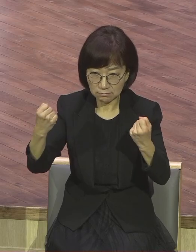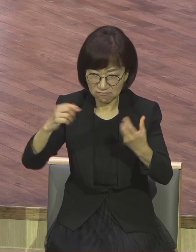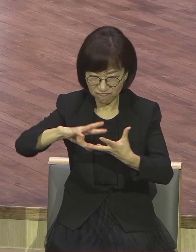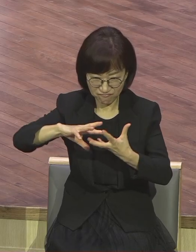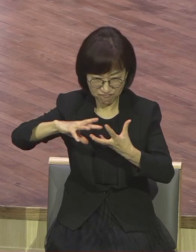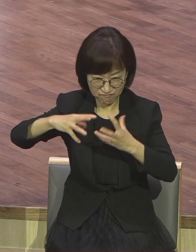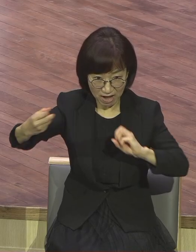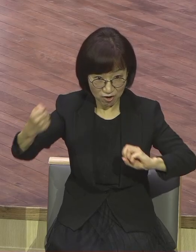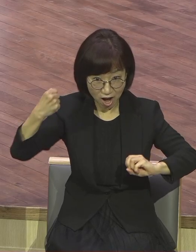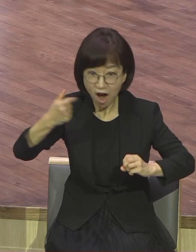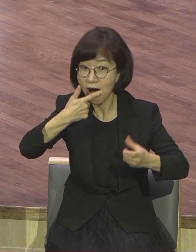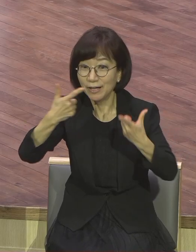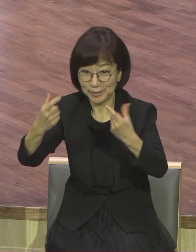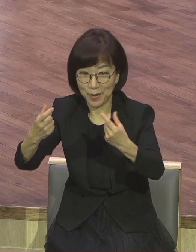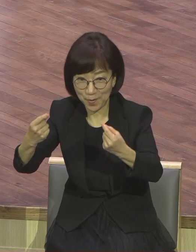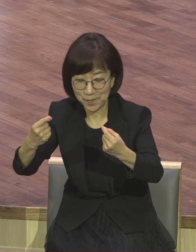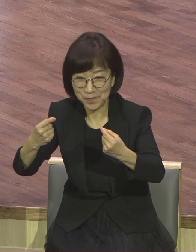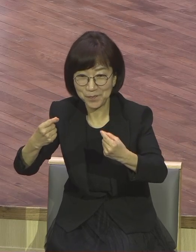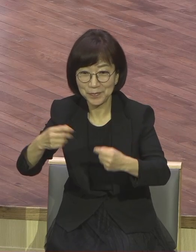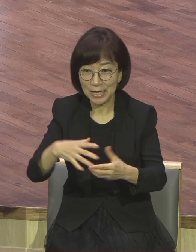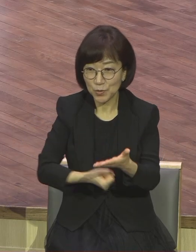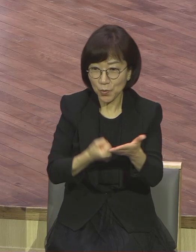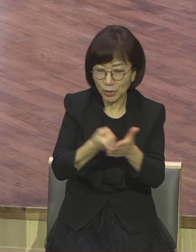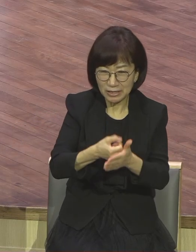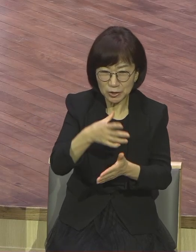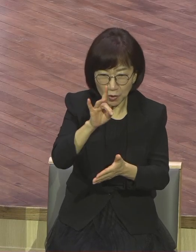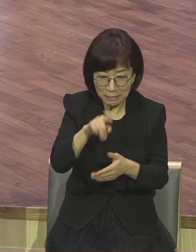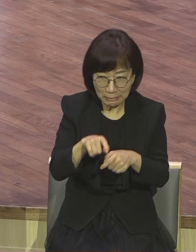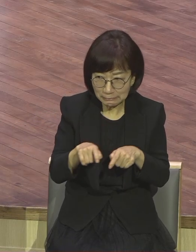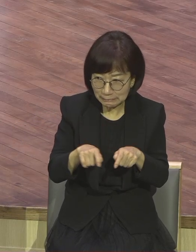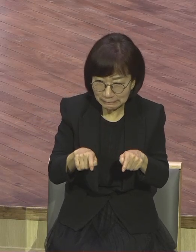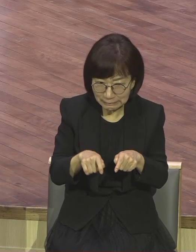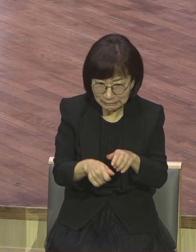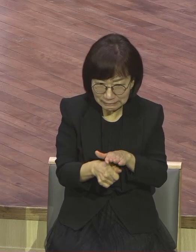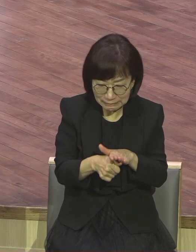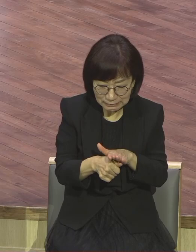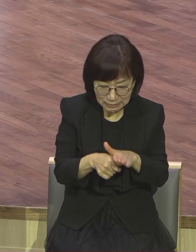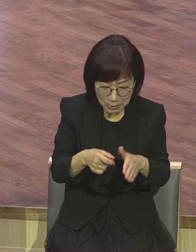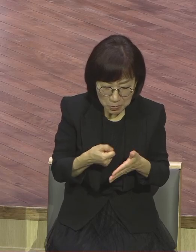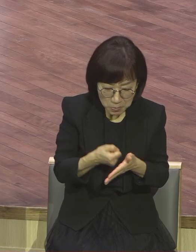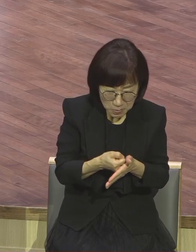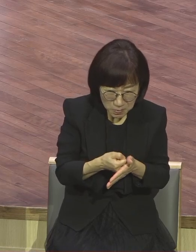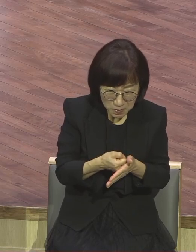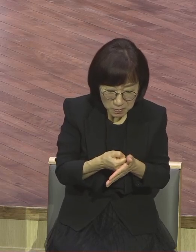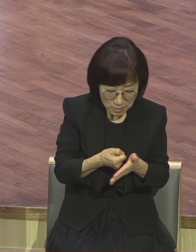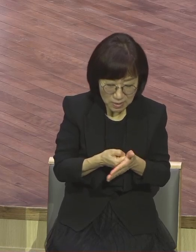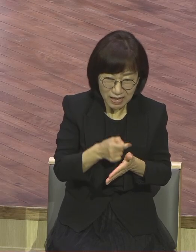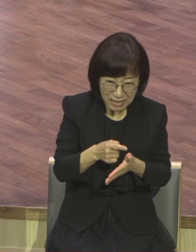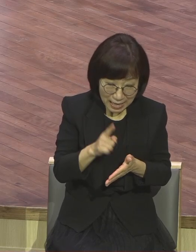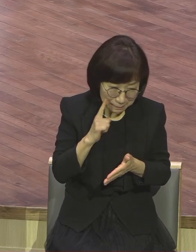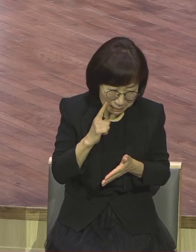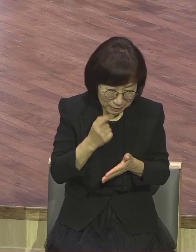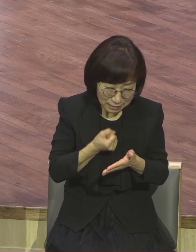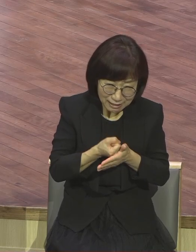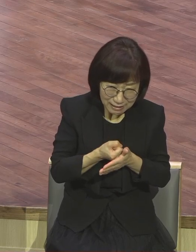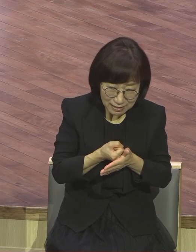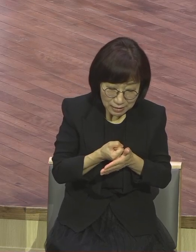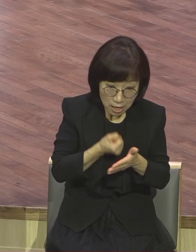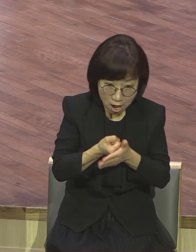아니다. 용기를 여러 번 내다보면 그 용기가 강해지는 것이다. 그런 말이 있어요. 용기 인생에